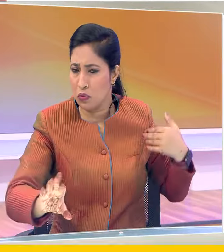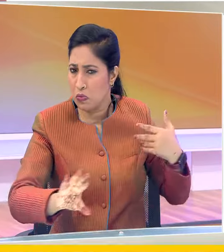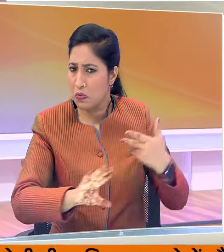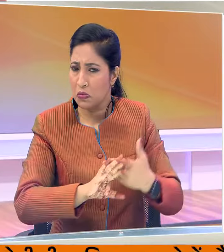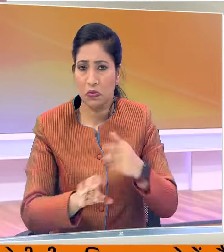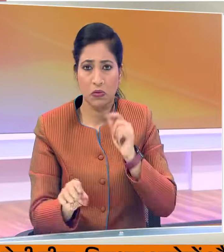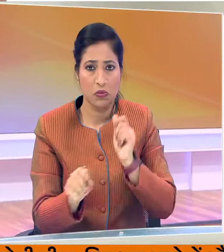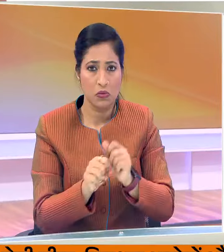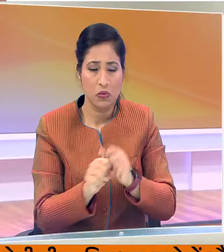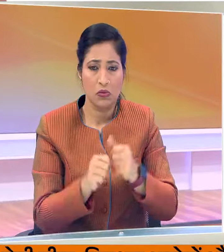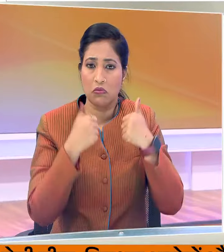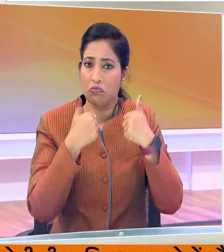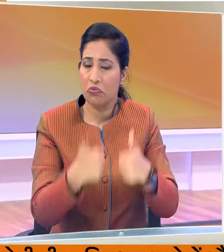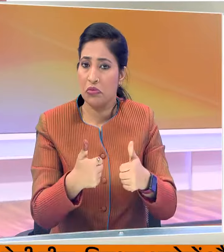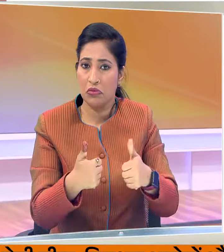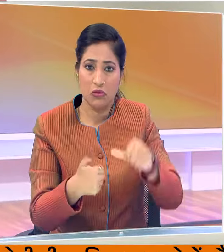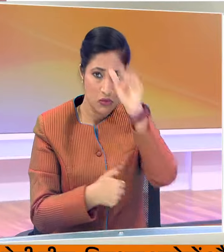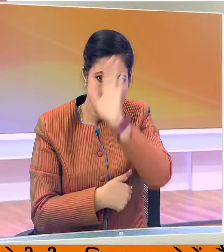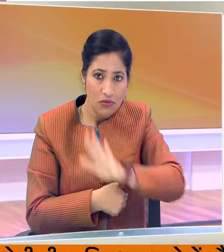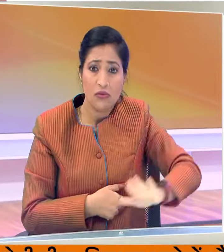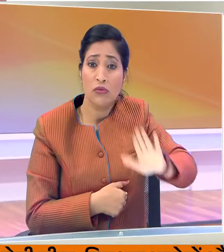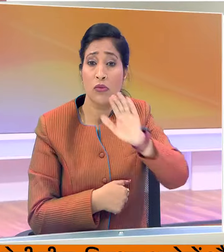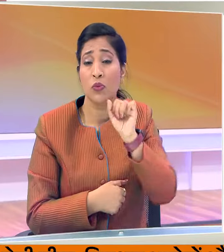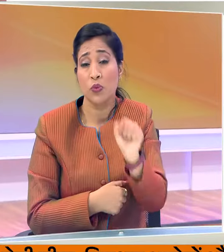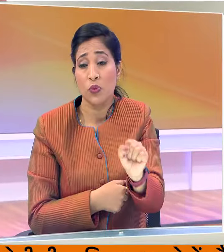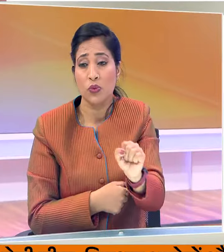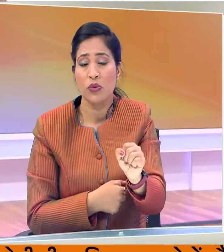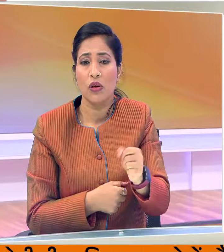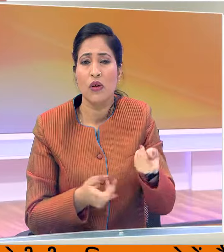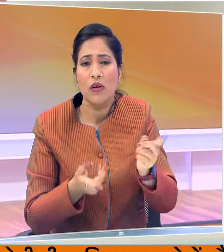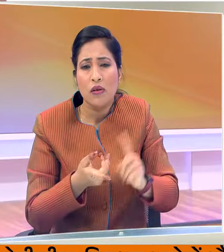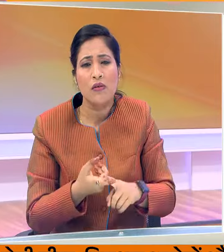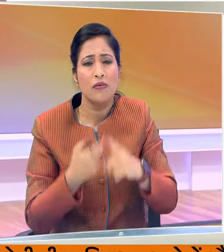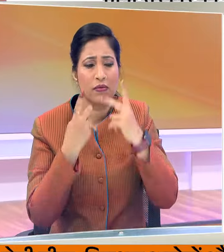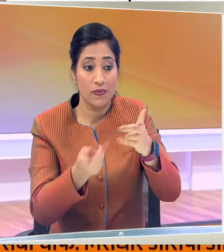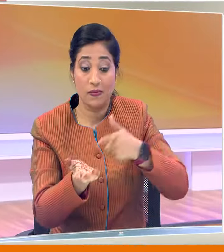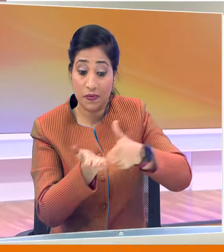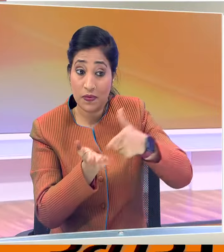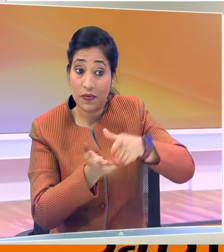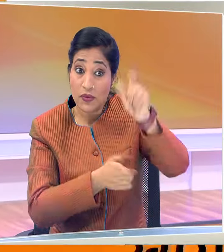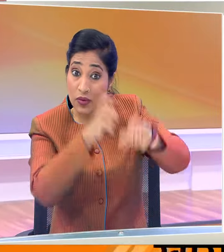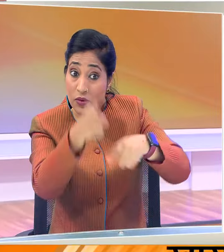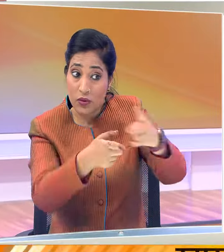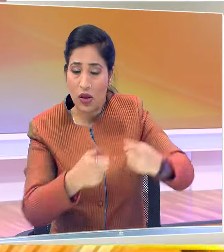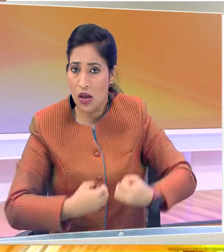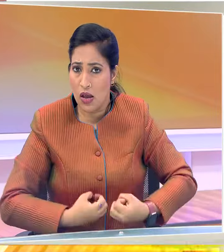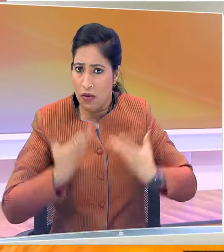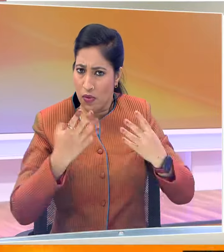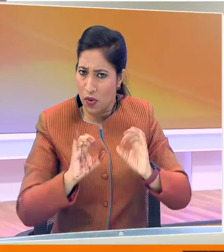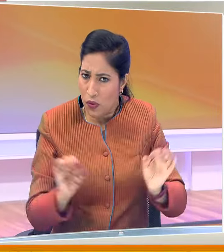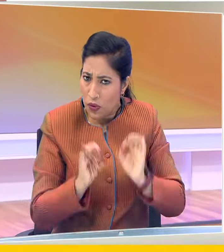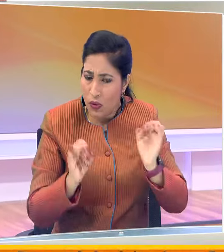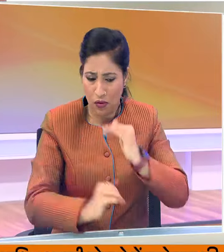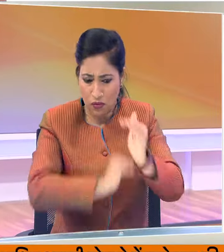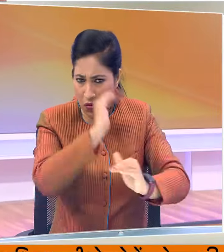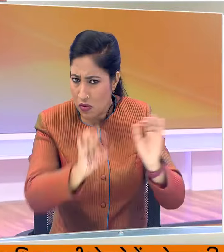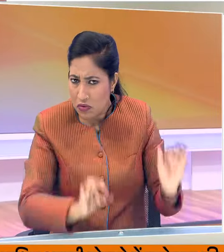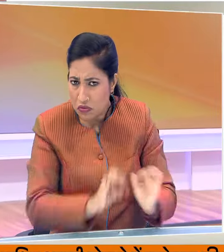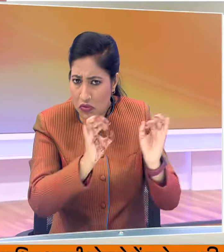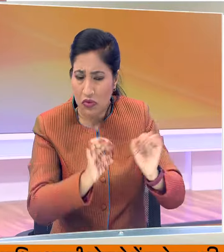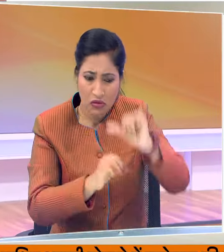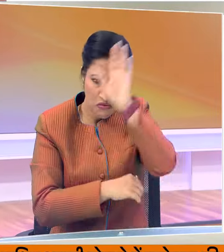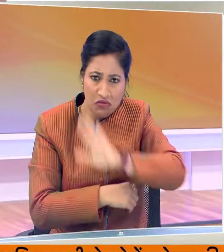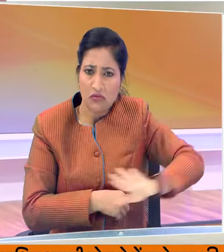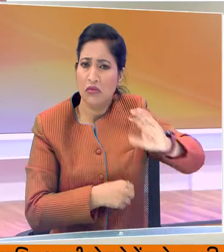यह कर्शी प्रधान देश है और जब तक किषान के गर में खुशाली नहीं आएगी समर्दी नहीं आएगी तब तक यह